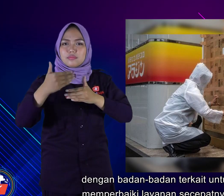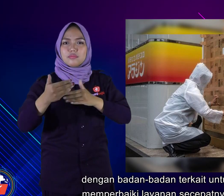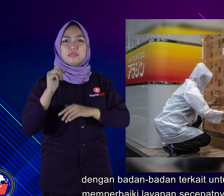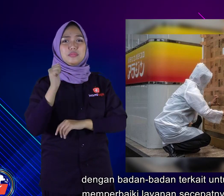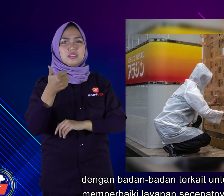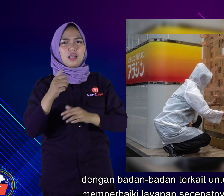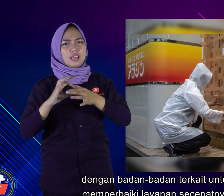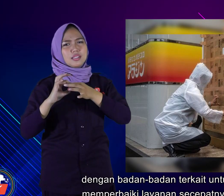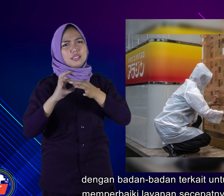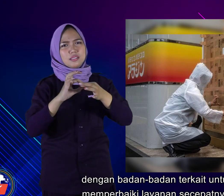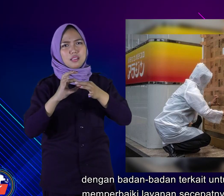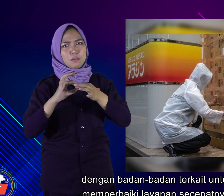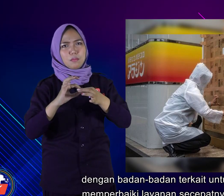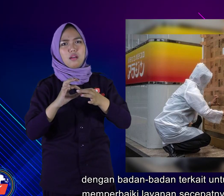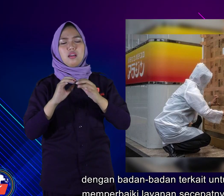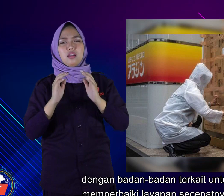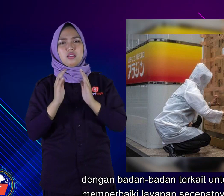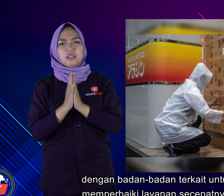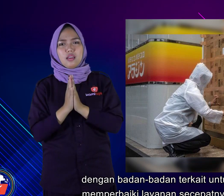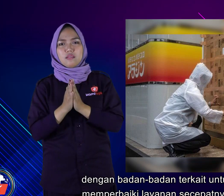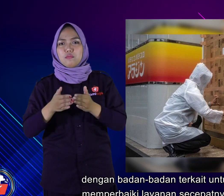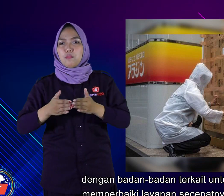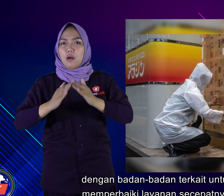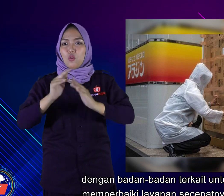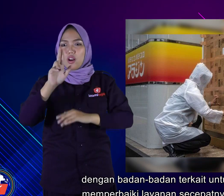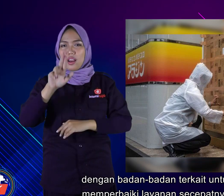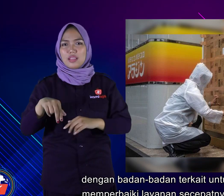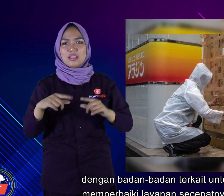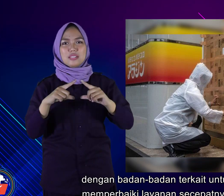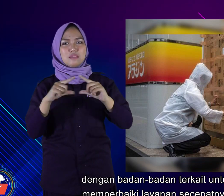dengan badan-badan terkait untuk memperbaiki layanan secepatnya.